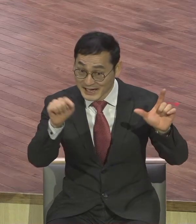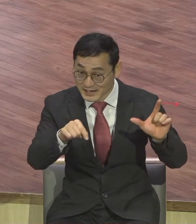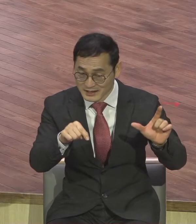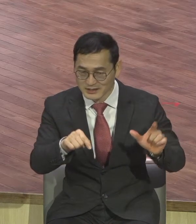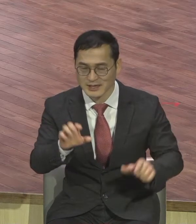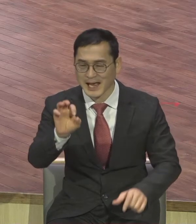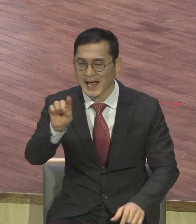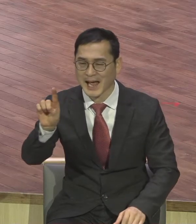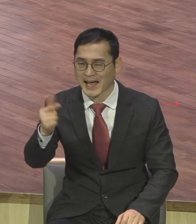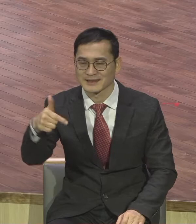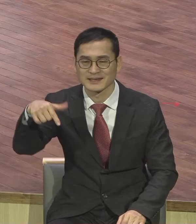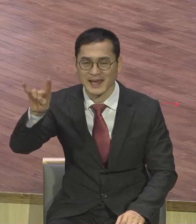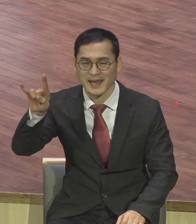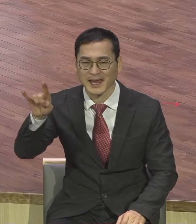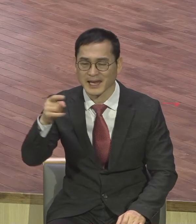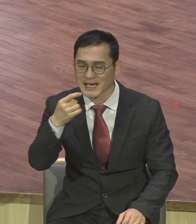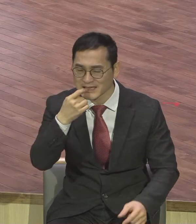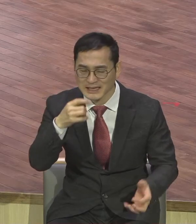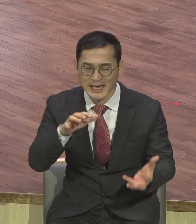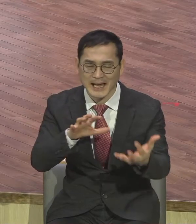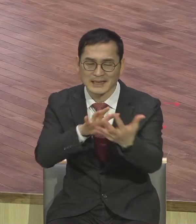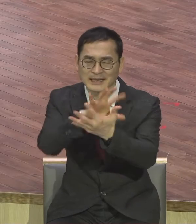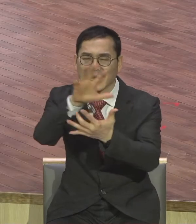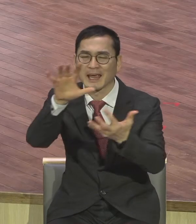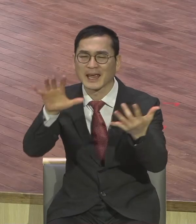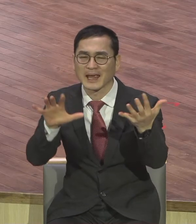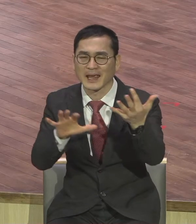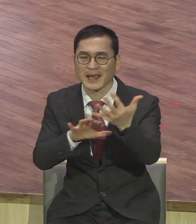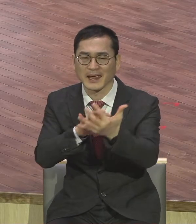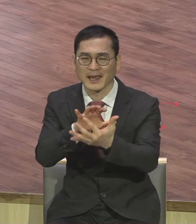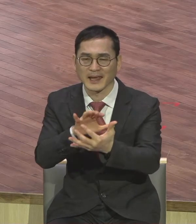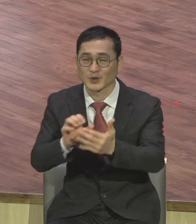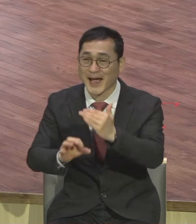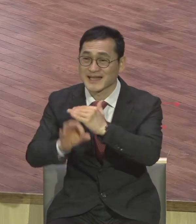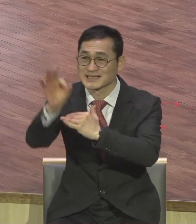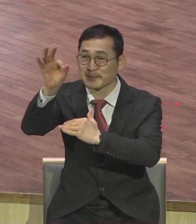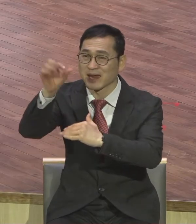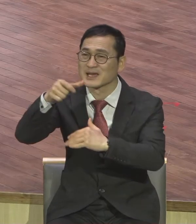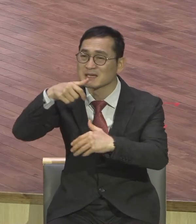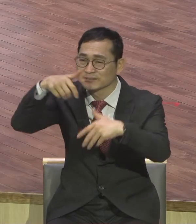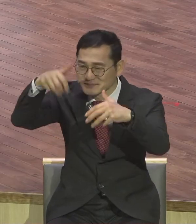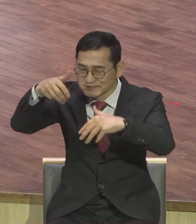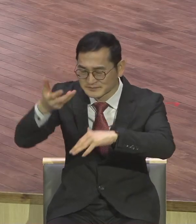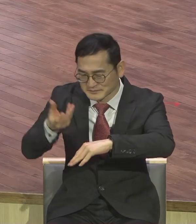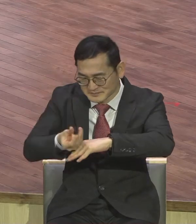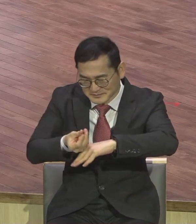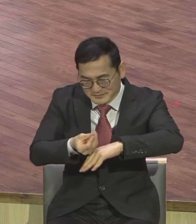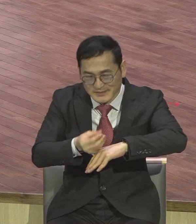이 잠깐 사는 동안에 우리는 뭐예요 하나님의 나라의 비밀